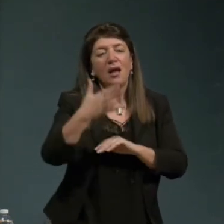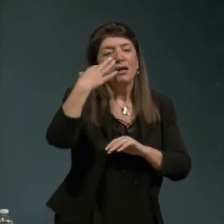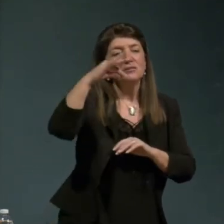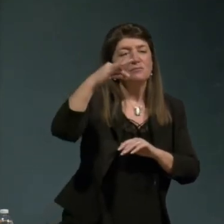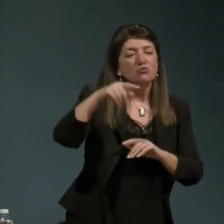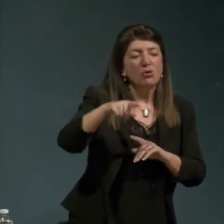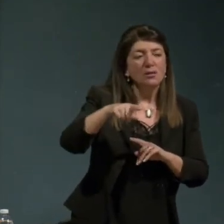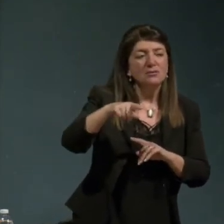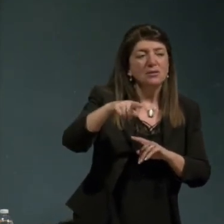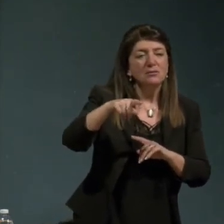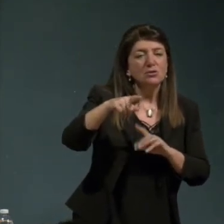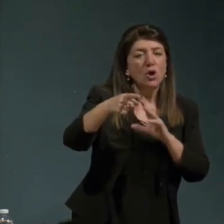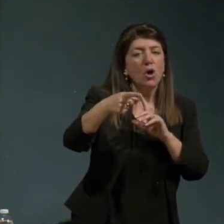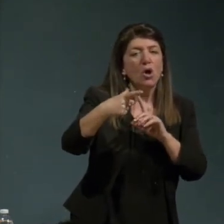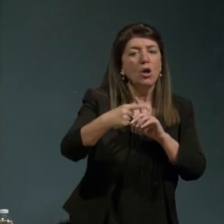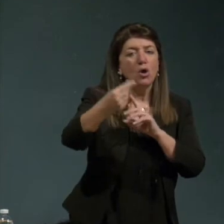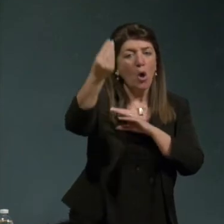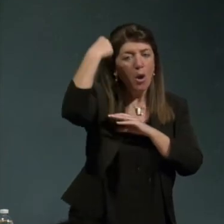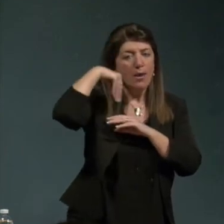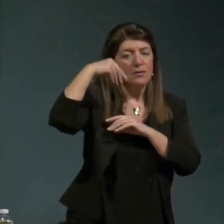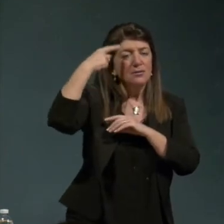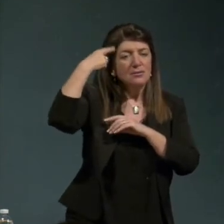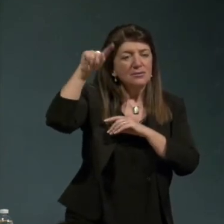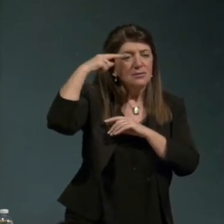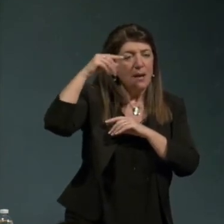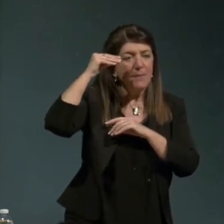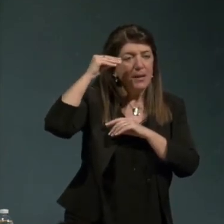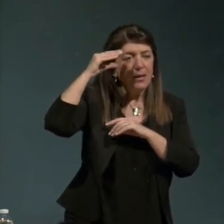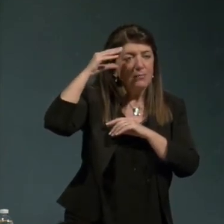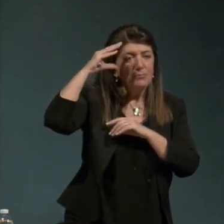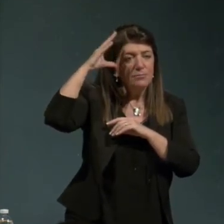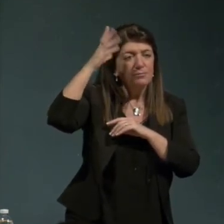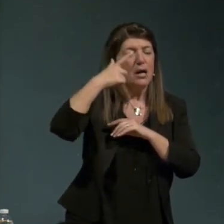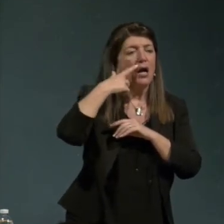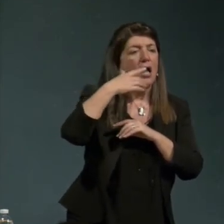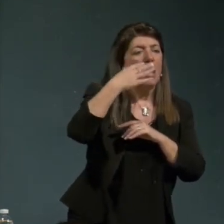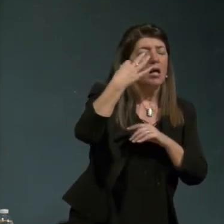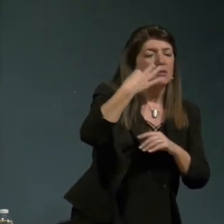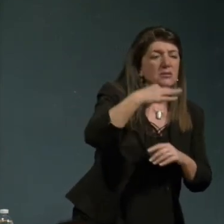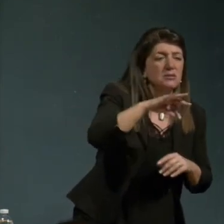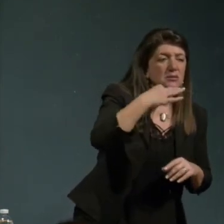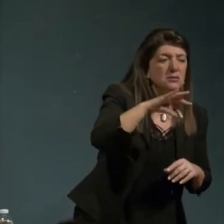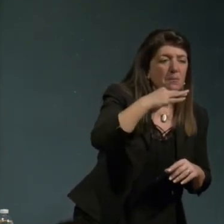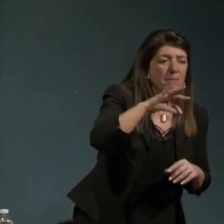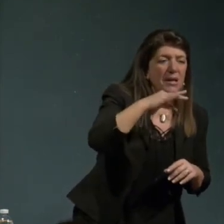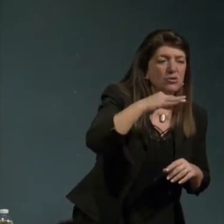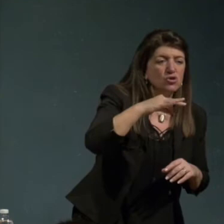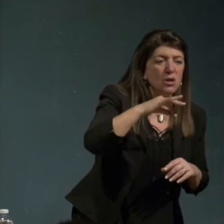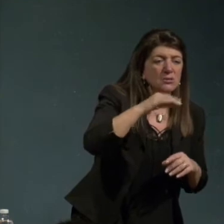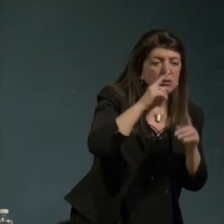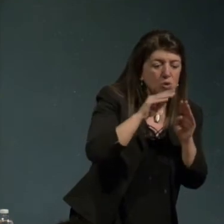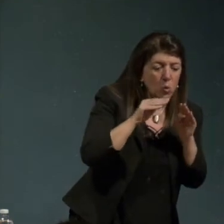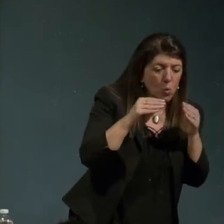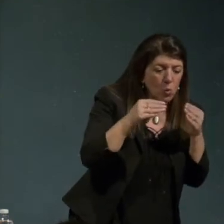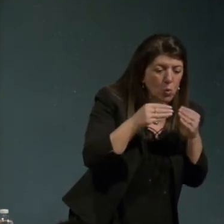del sapere perché la specializzazione è utile ma la specializzazione chiusa